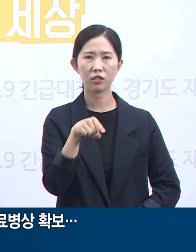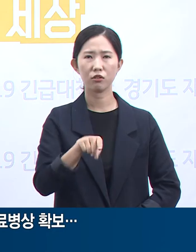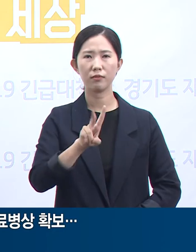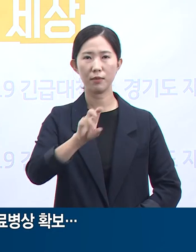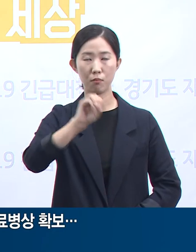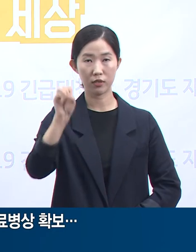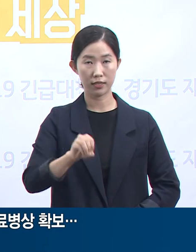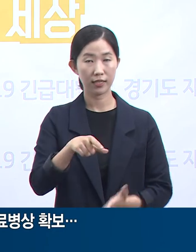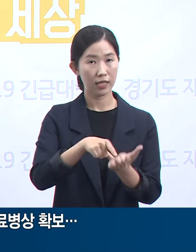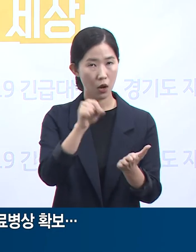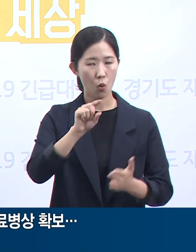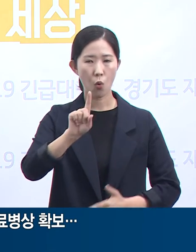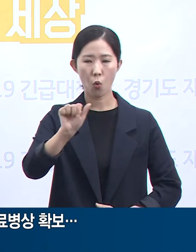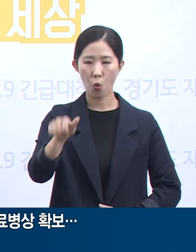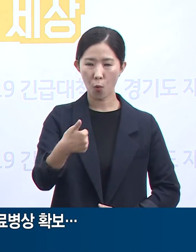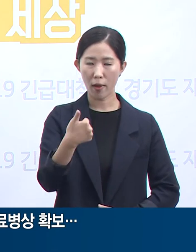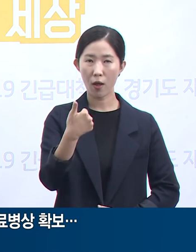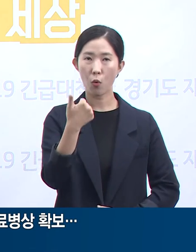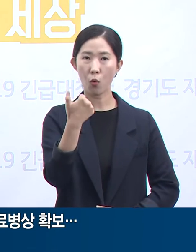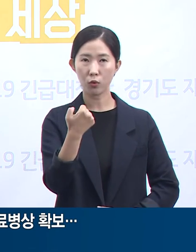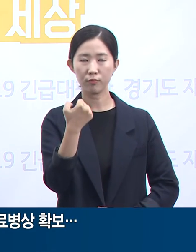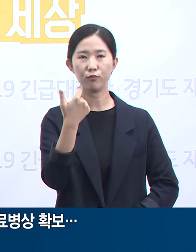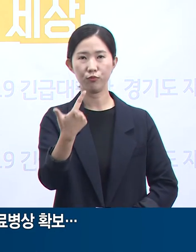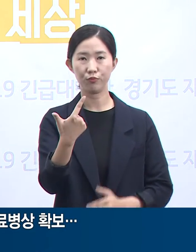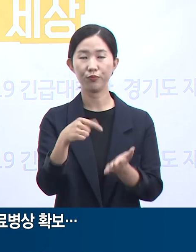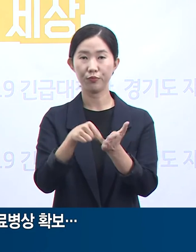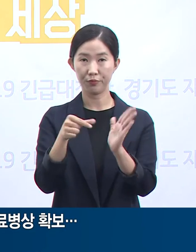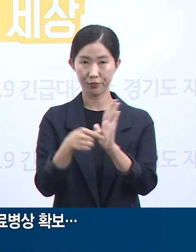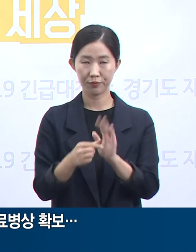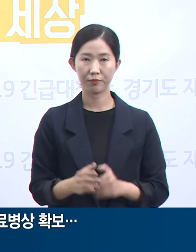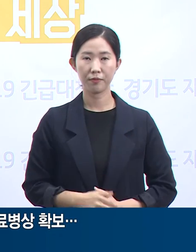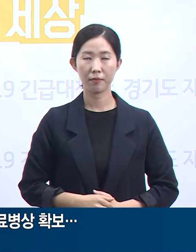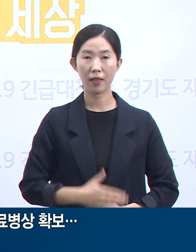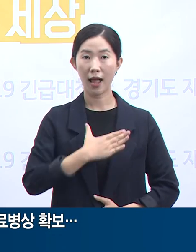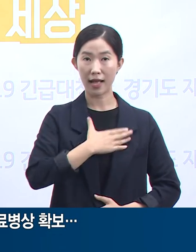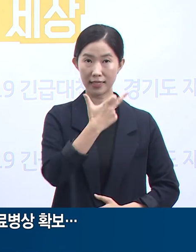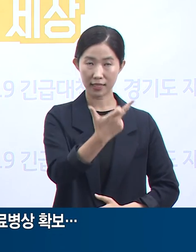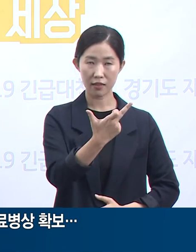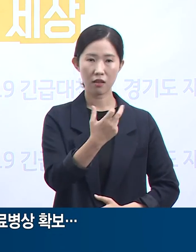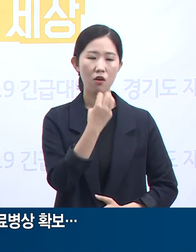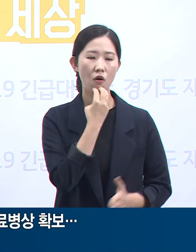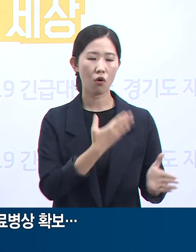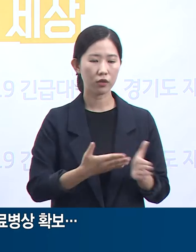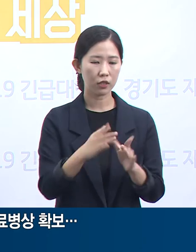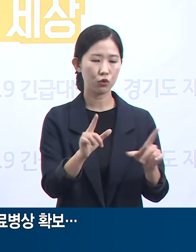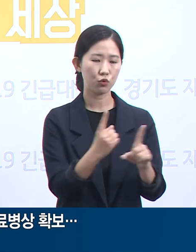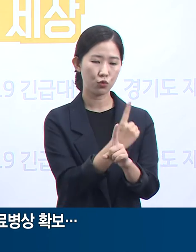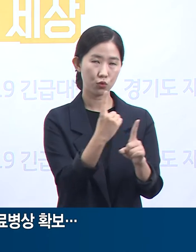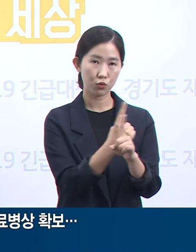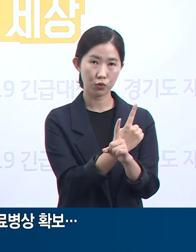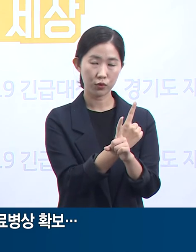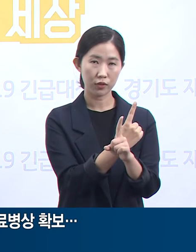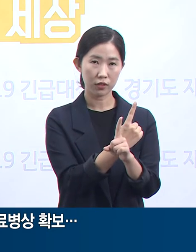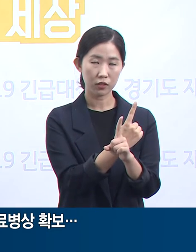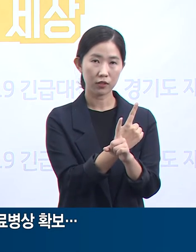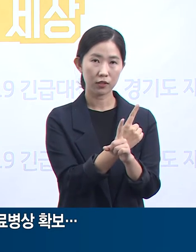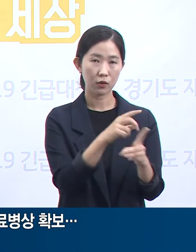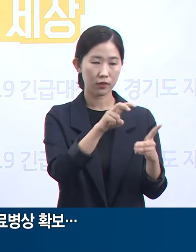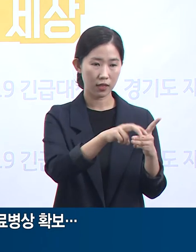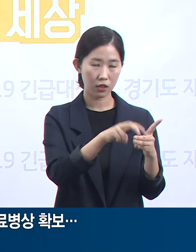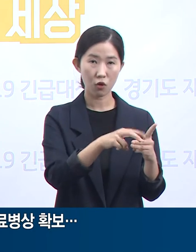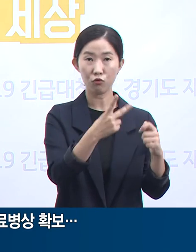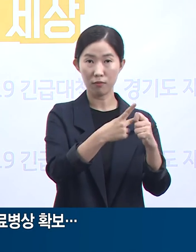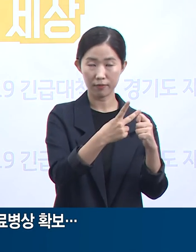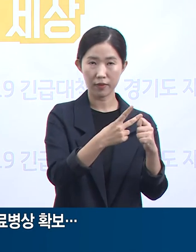556병상입니다. 안산에 소재한 경기 수도권 2생활치료센터와 이천시에 소재한